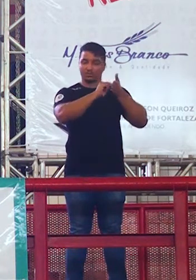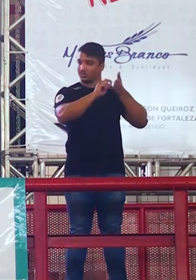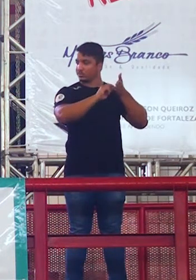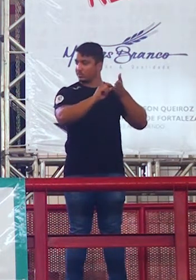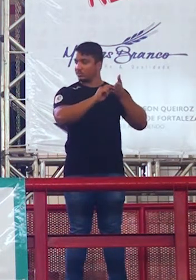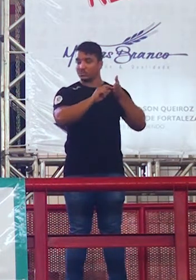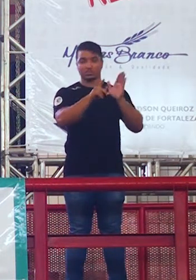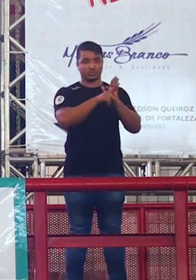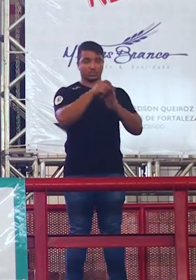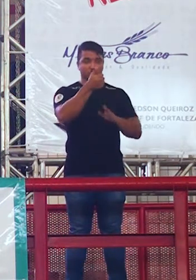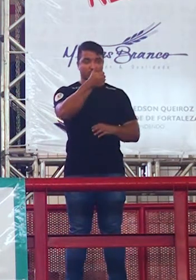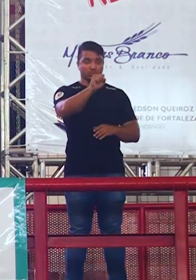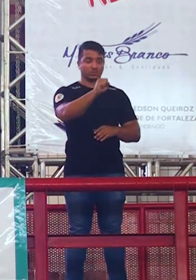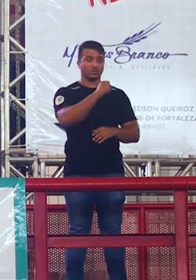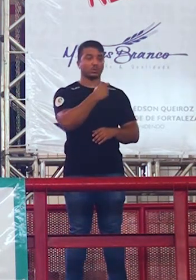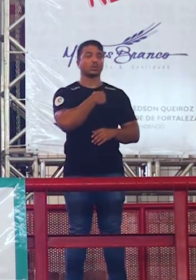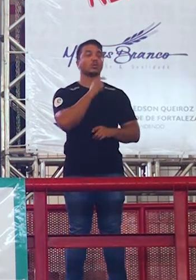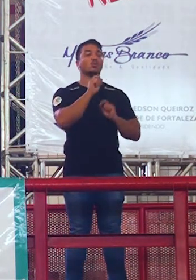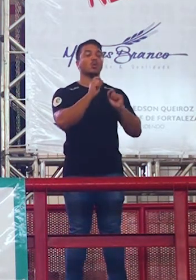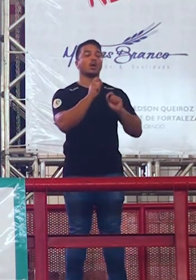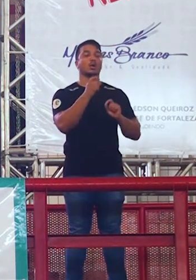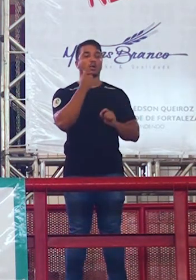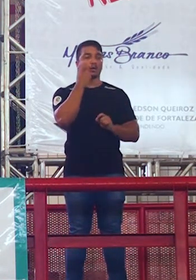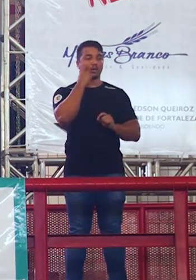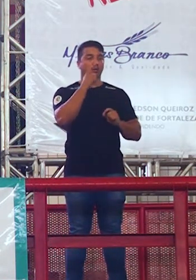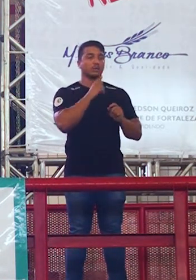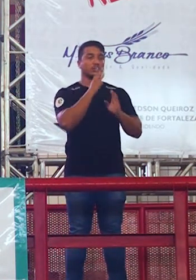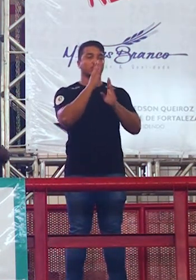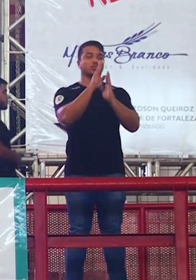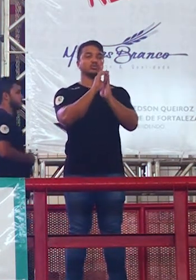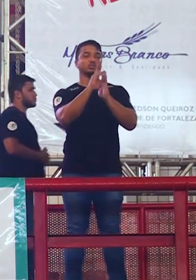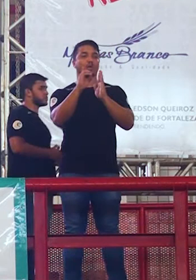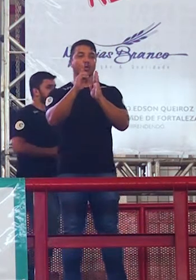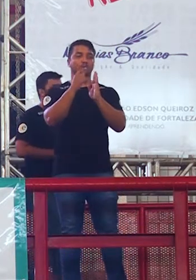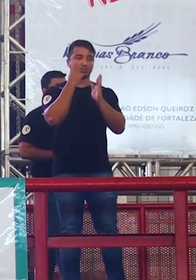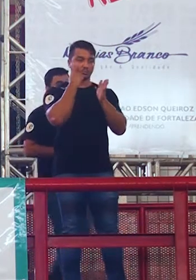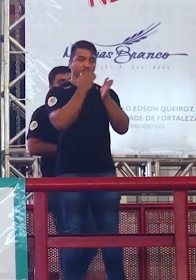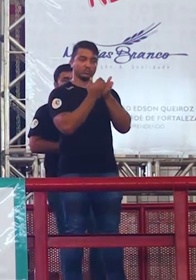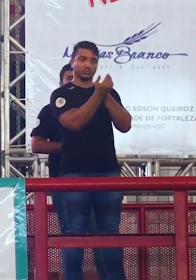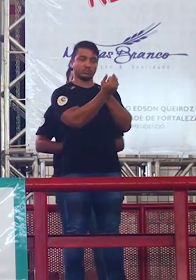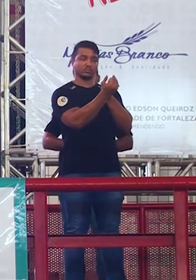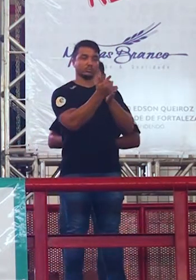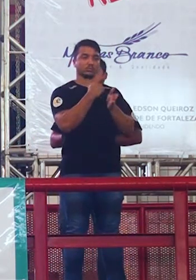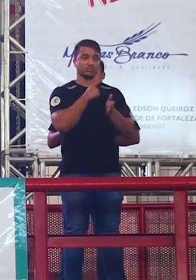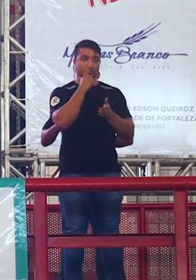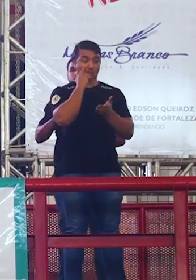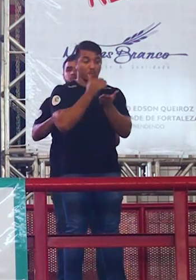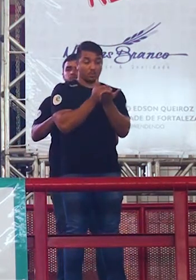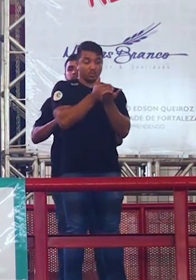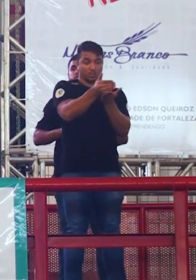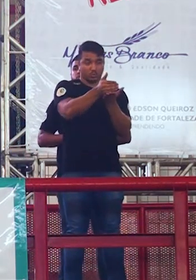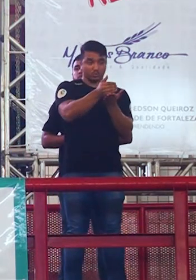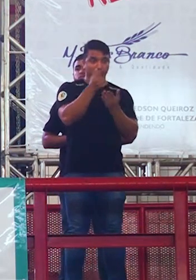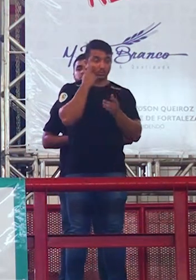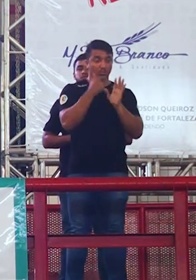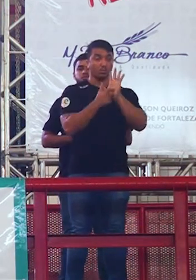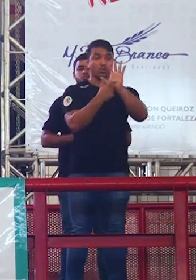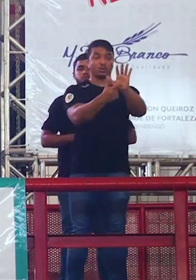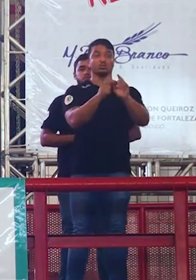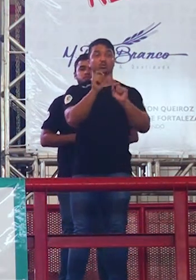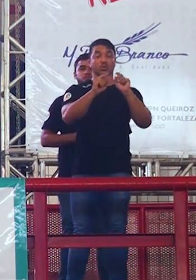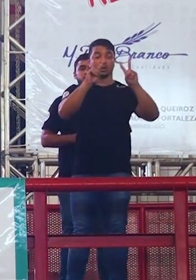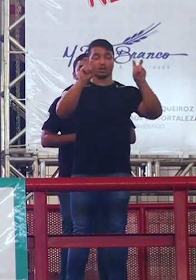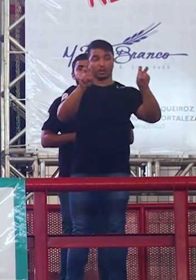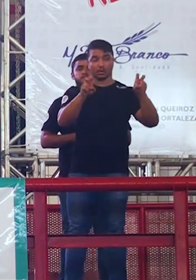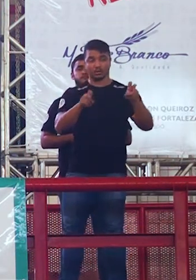18 aí tem assim ó do lado direito na introdução apresente o